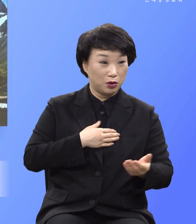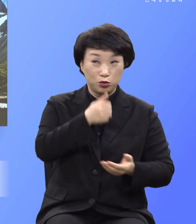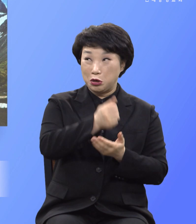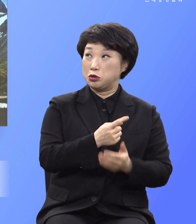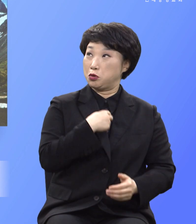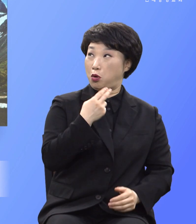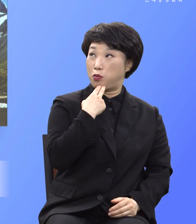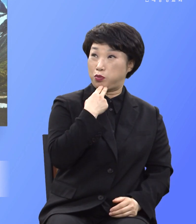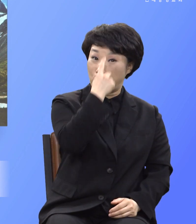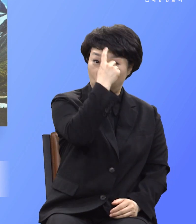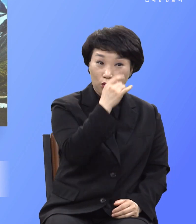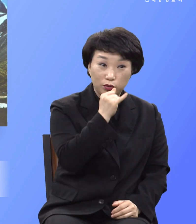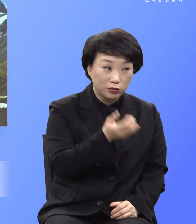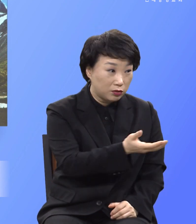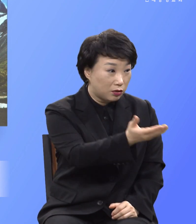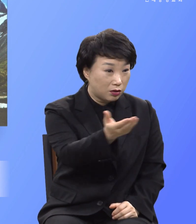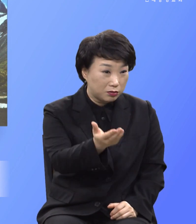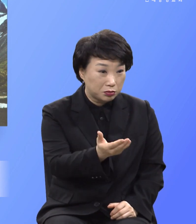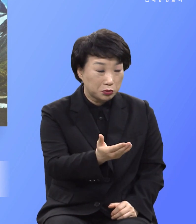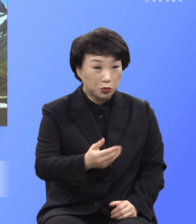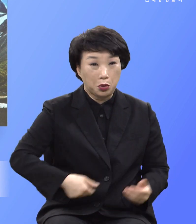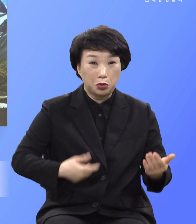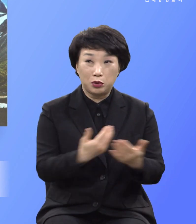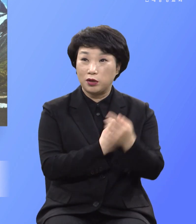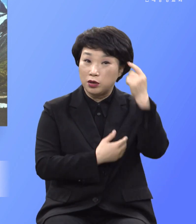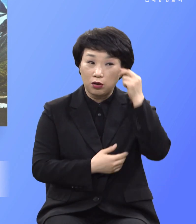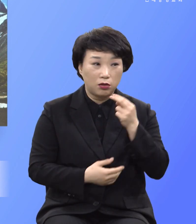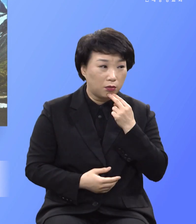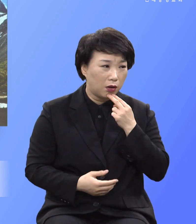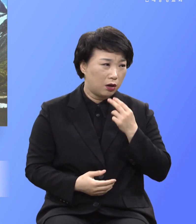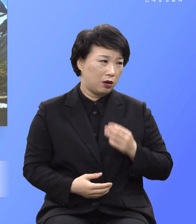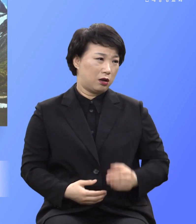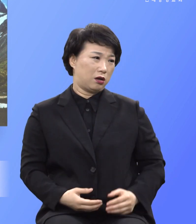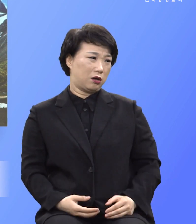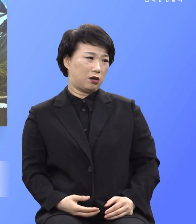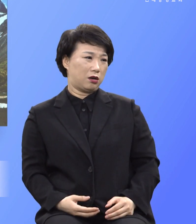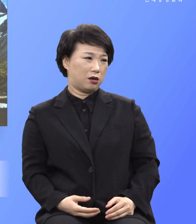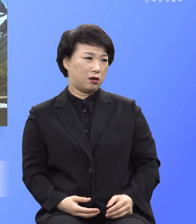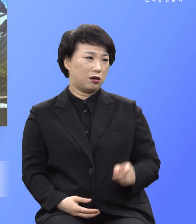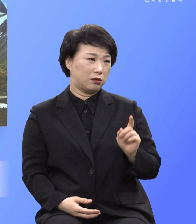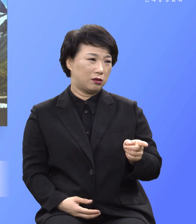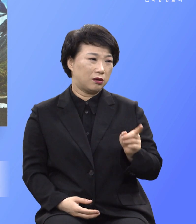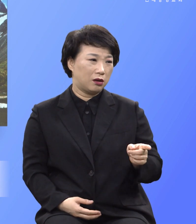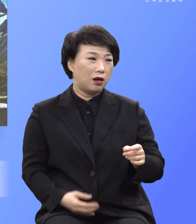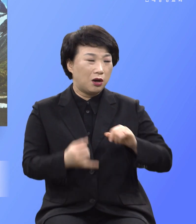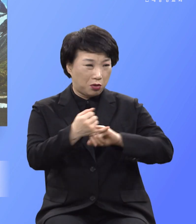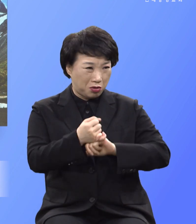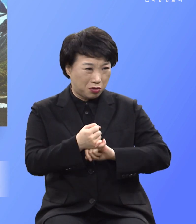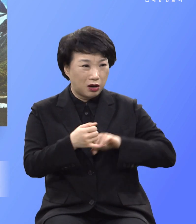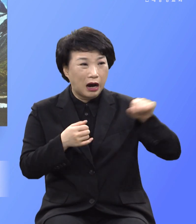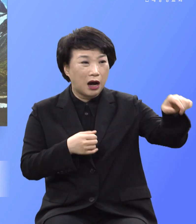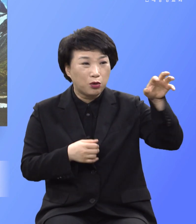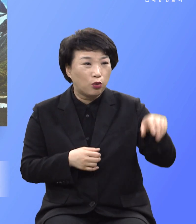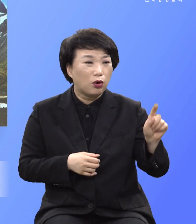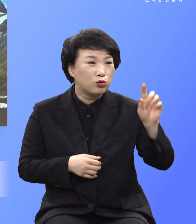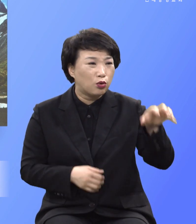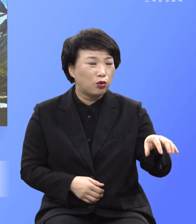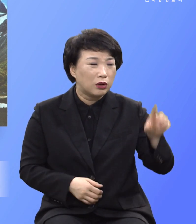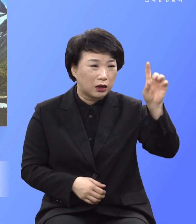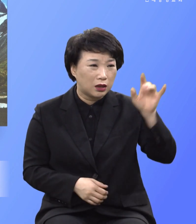우겨대면서 회개할 의사가 없다면 너는 반드시 갈 곳은 지옥밖에 없다 그 말입니다